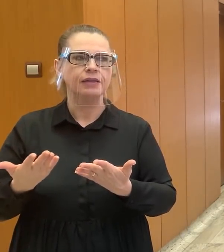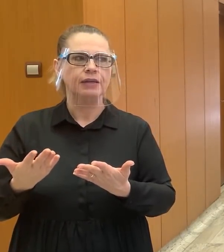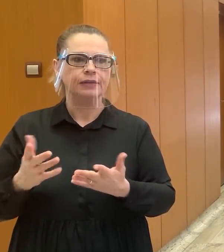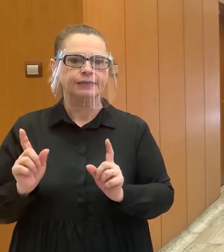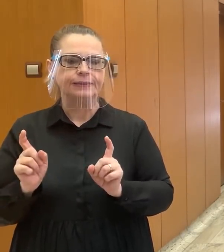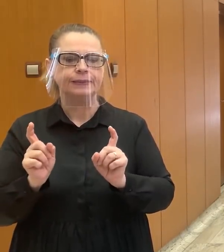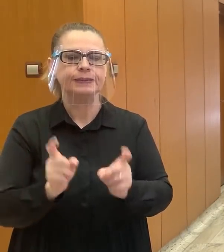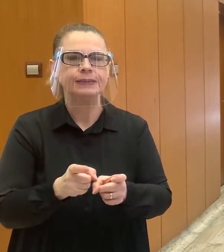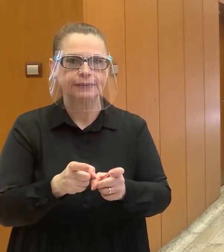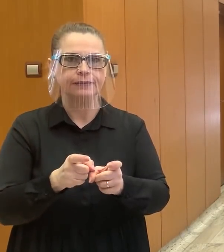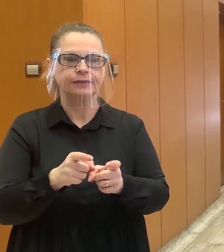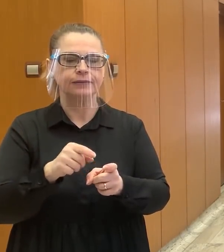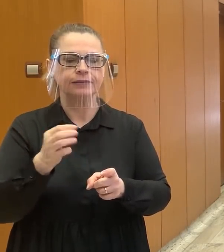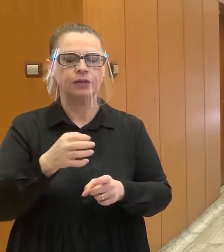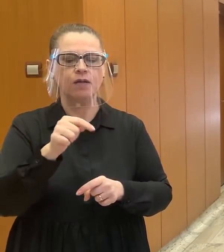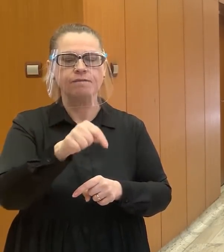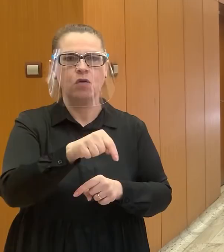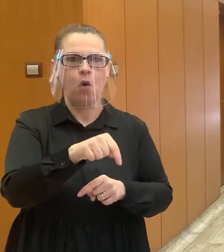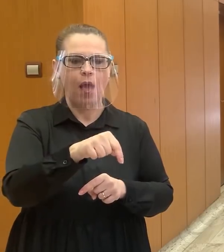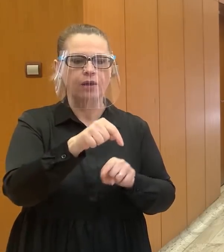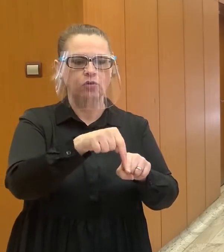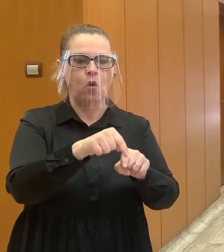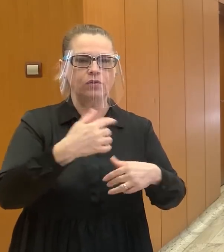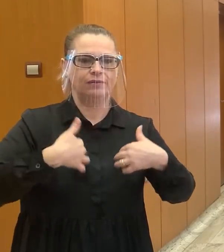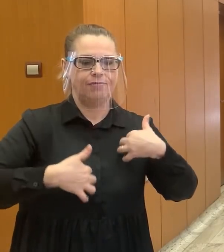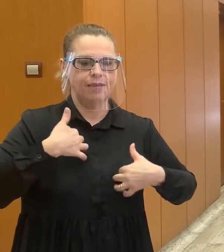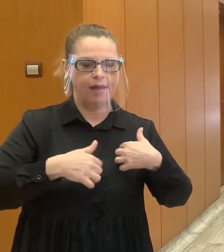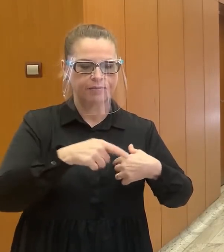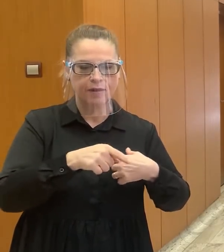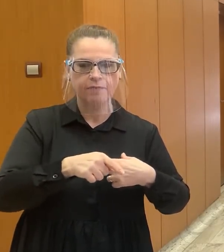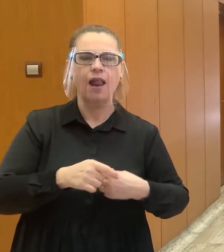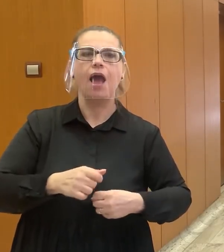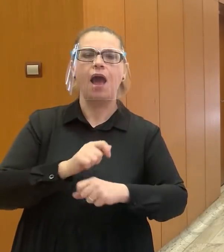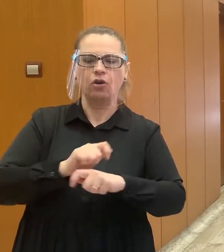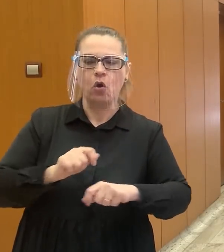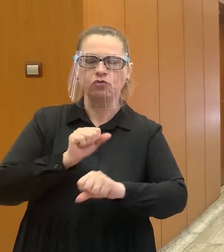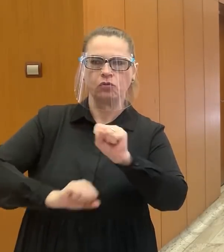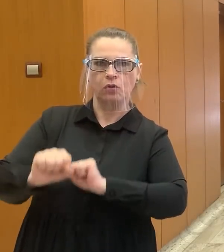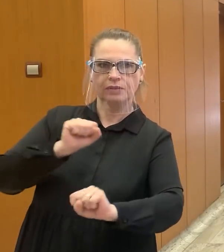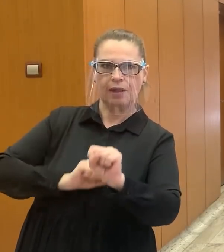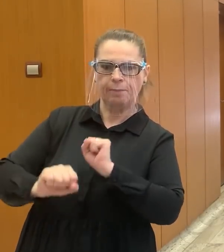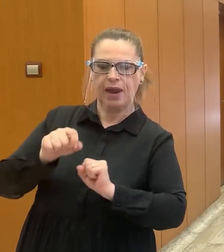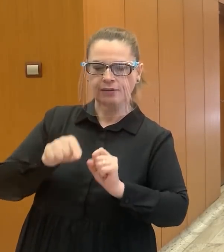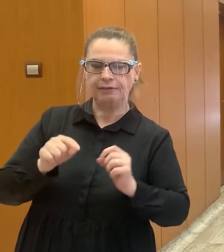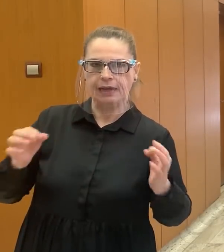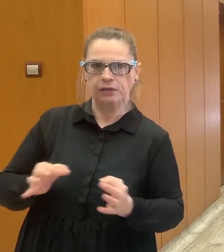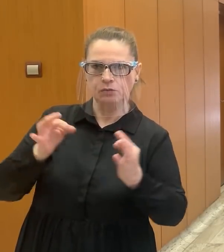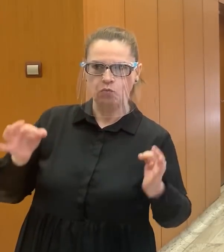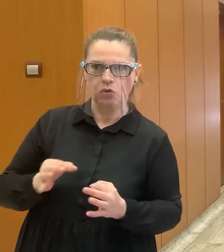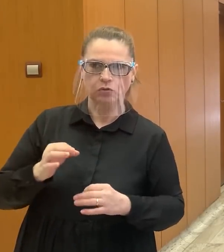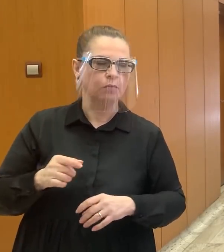prsty niekomu, koho to veľmi nahnevalo a rozhodol sa brániť takýmto spôsobom. Je to aj na základe